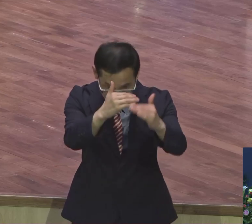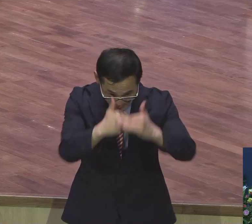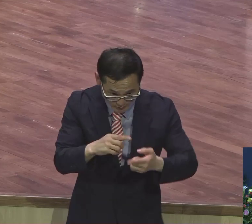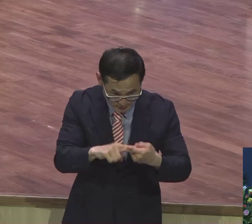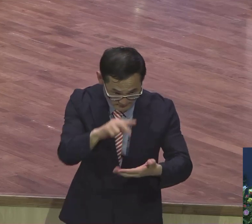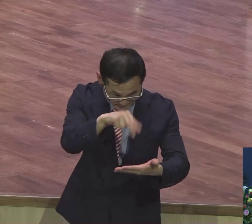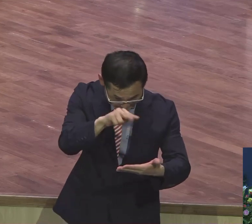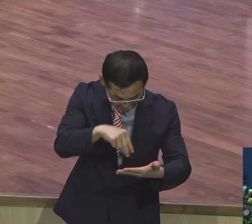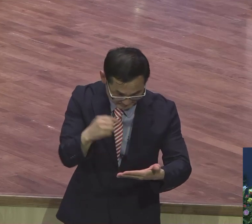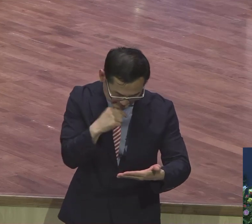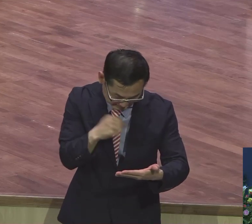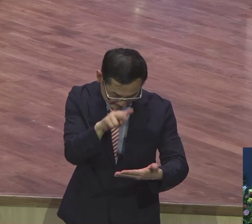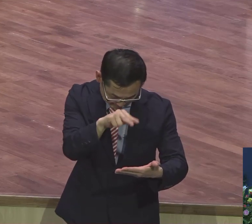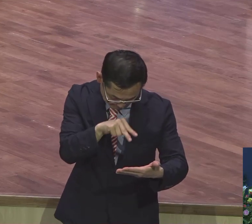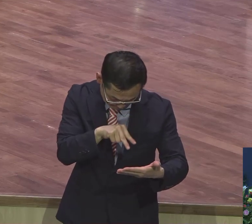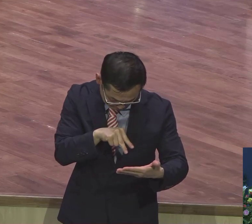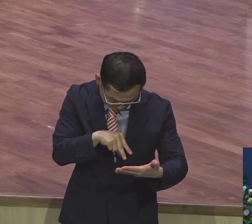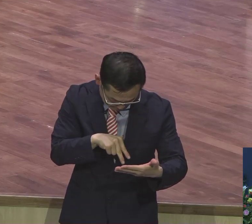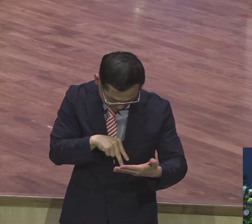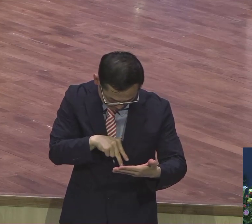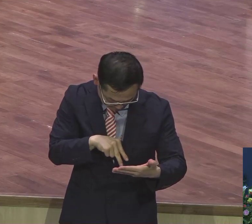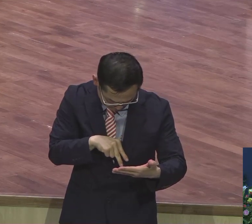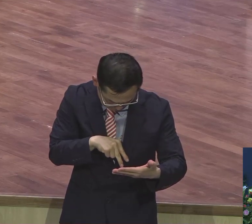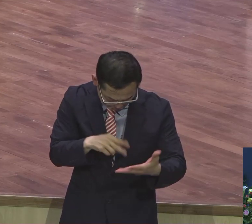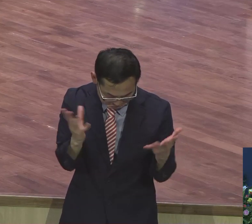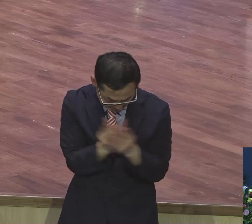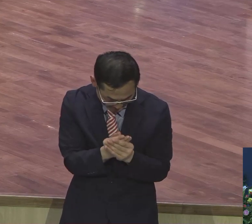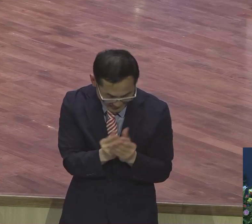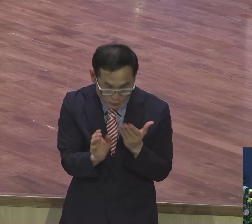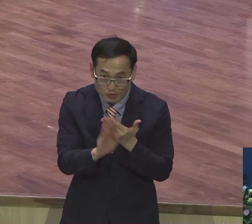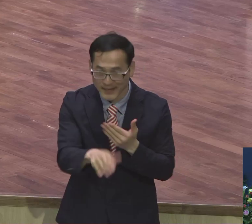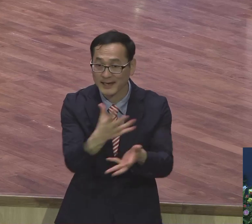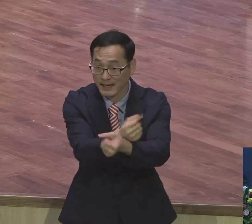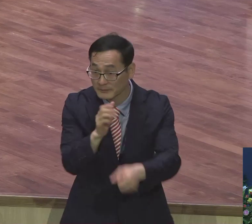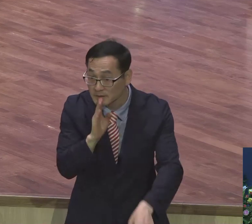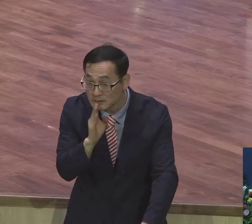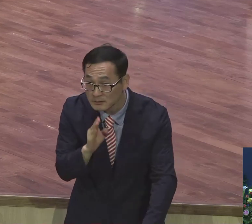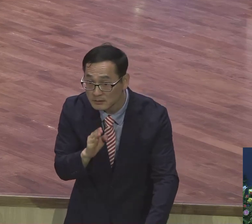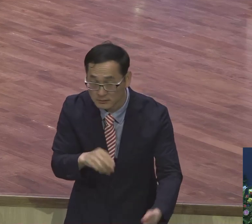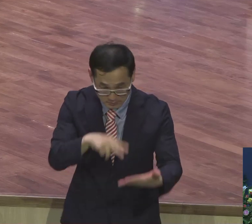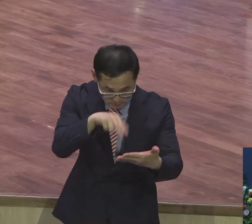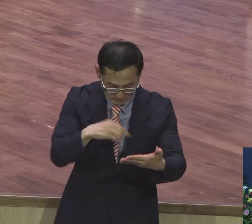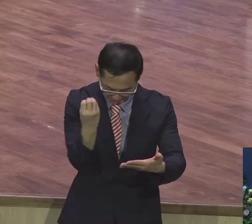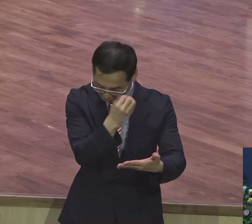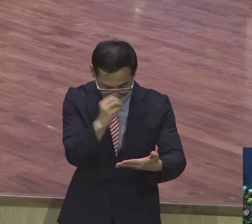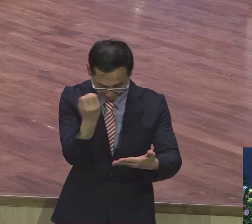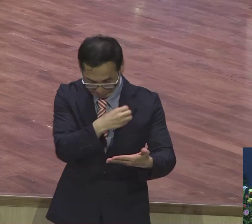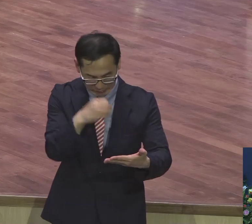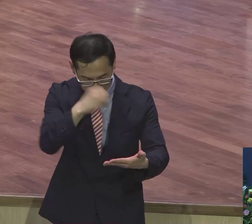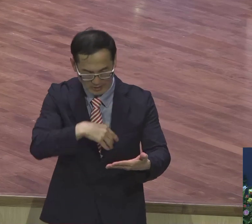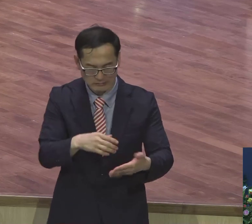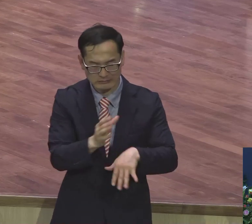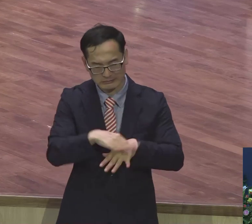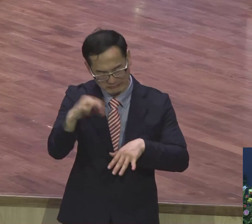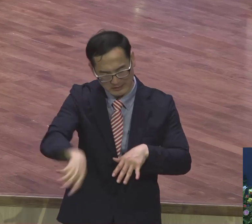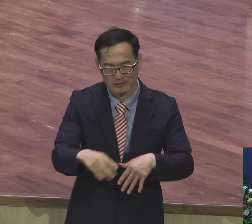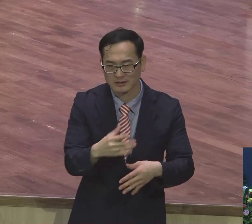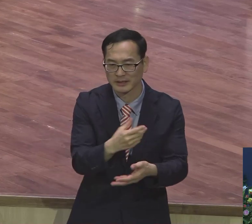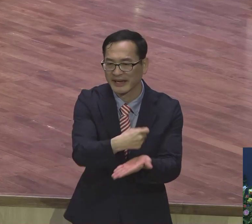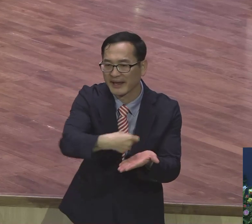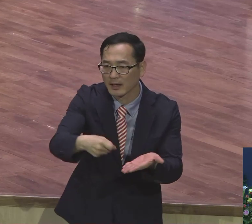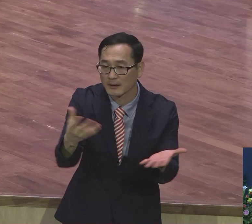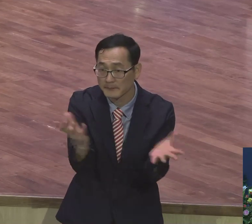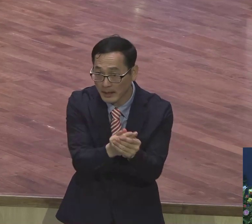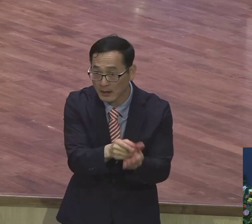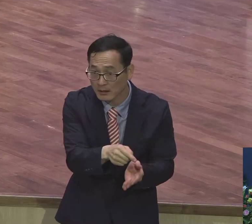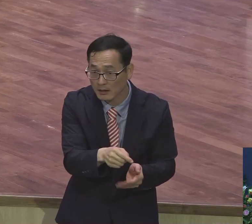그렇게 알려고 하지 않았기 때문에 막상 문제가 팍 터지면 불이익을 고스란히 당하게 되겠습니다. 이스라엘 백성들은 나름대로